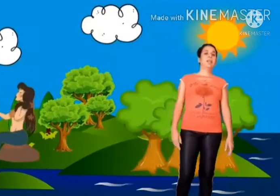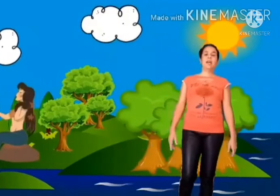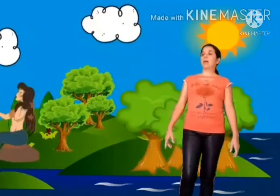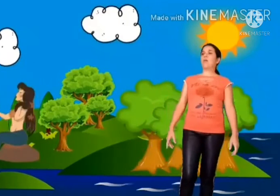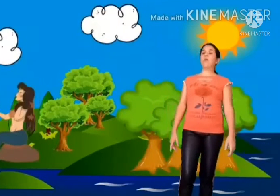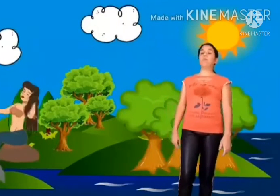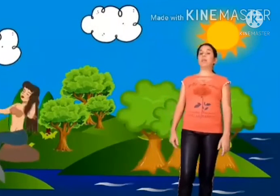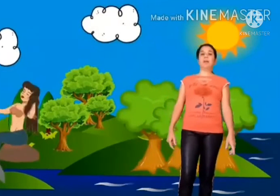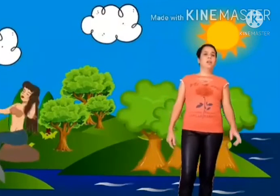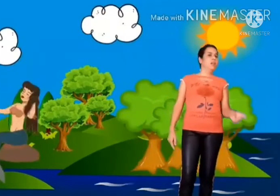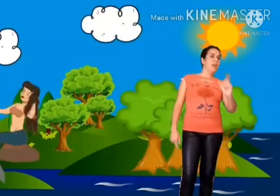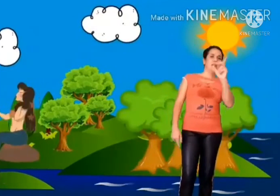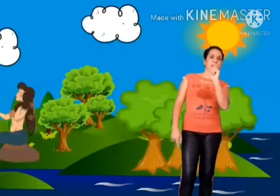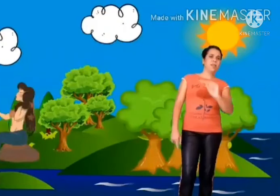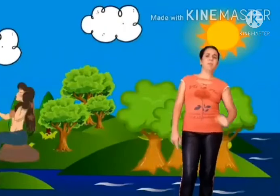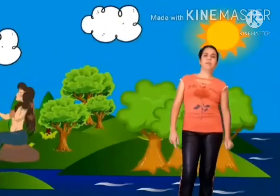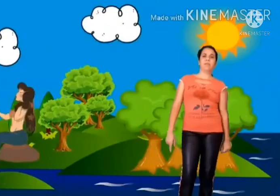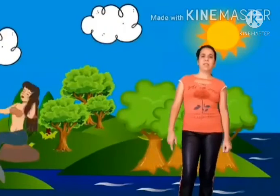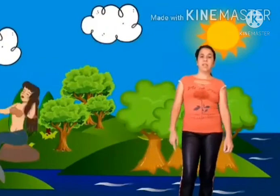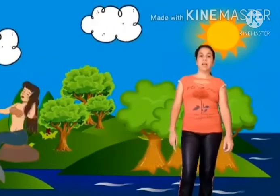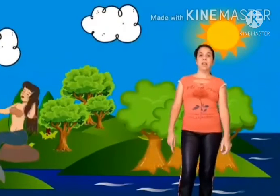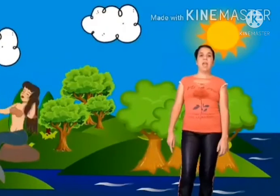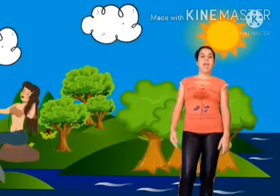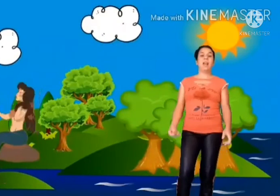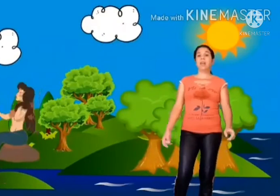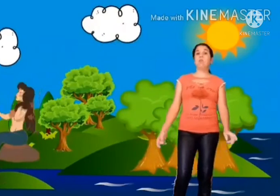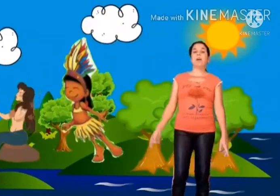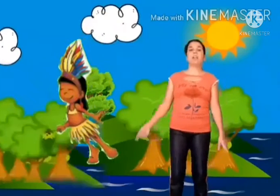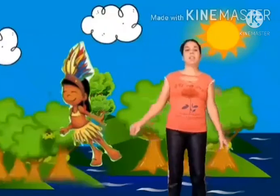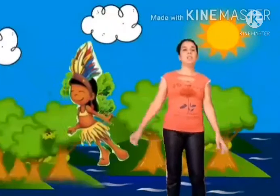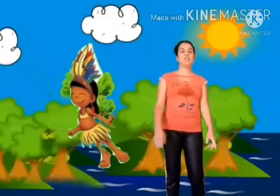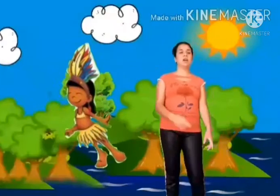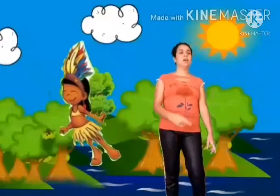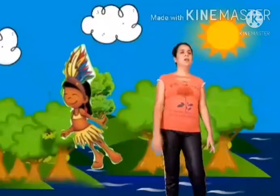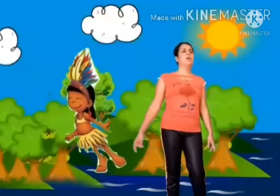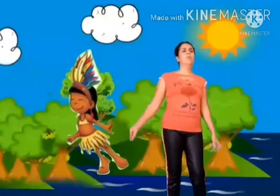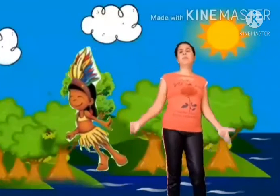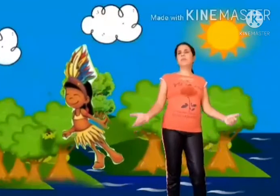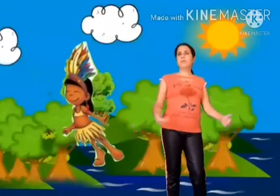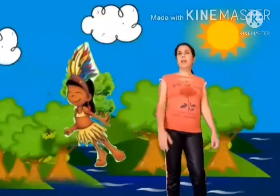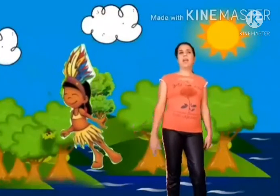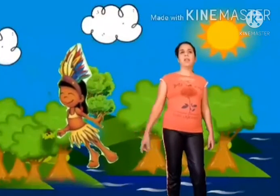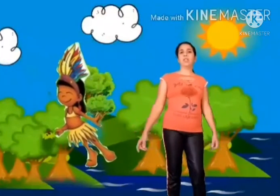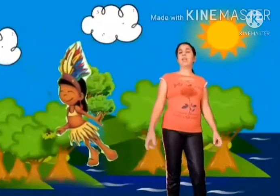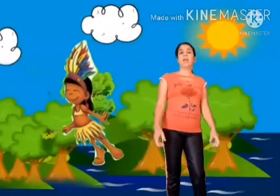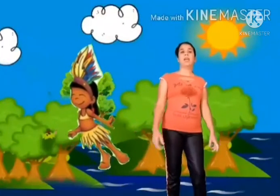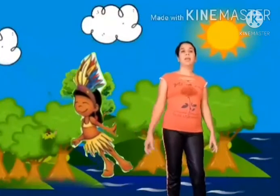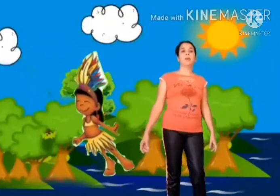dela conta que ela nem sempre foi sereia. Ela era uma índia, muito valente, guerreira.